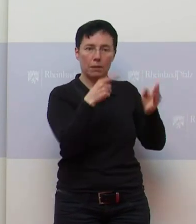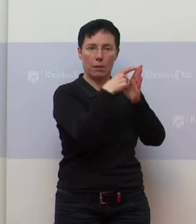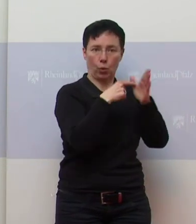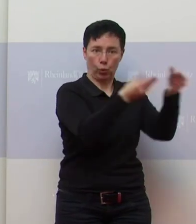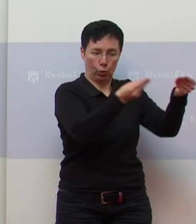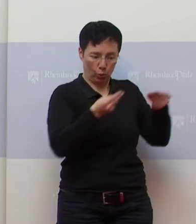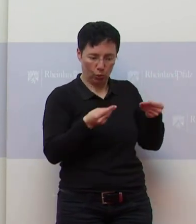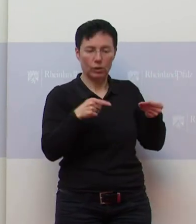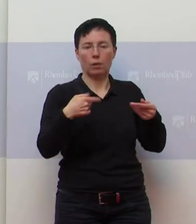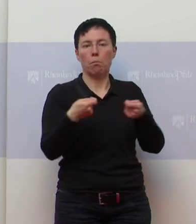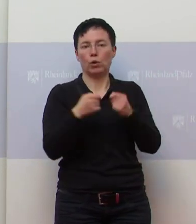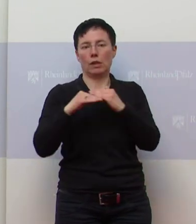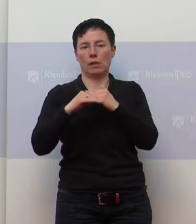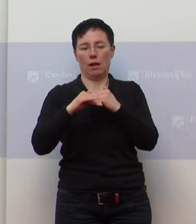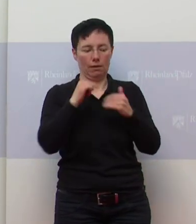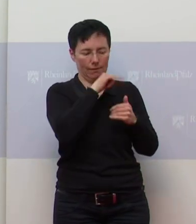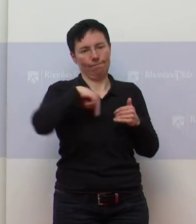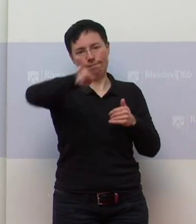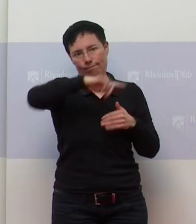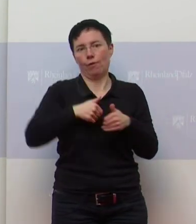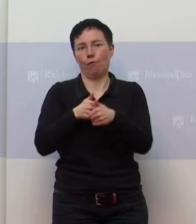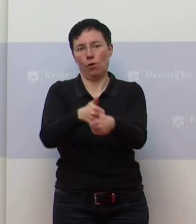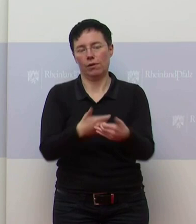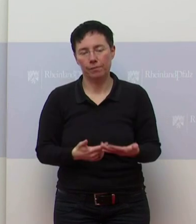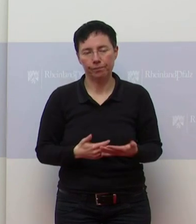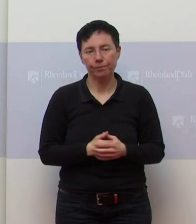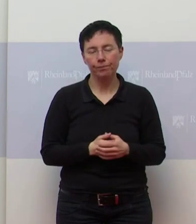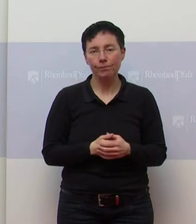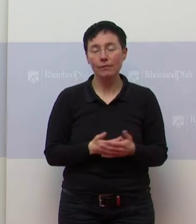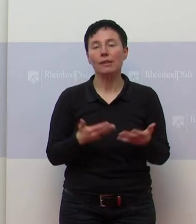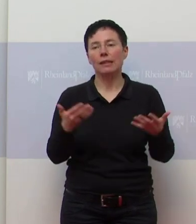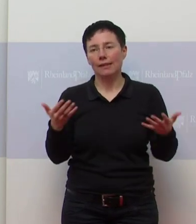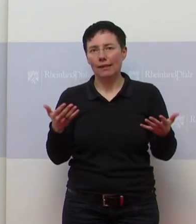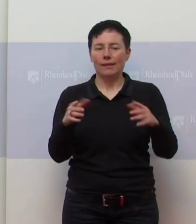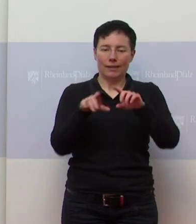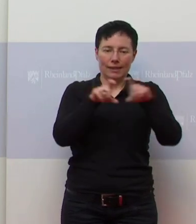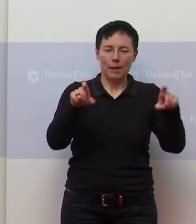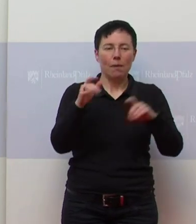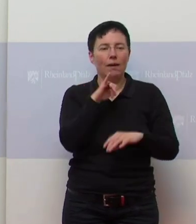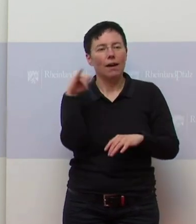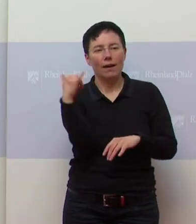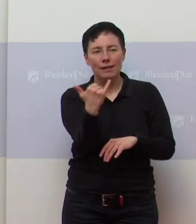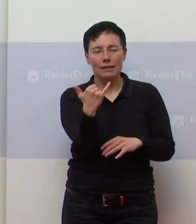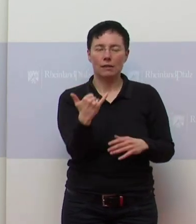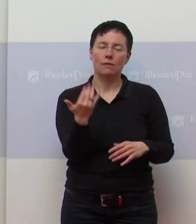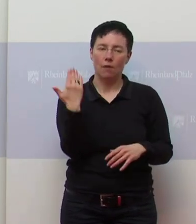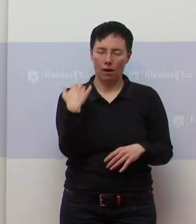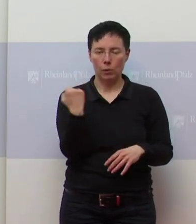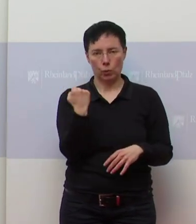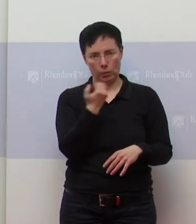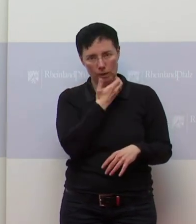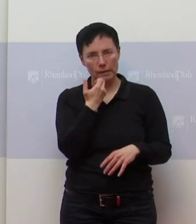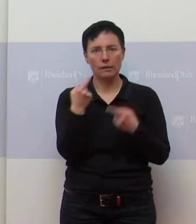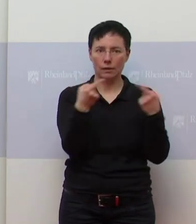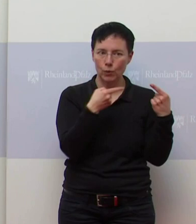dann daran werden wir uns dann auch halten, bundesweit. Ja, das ist mit dem Reisen, das war eine große Diskussion. Und